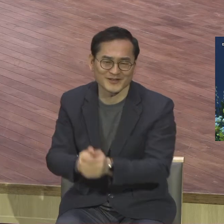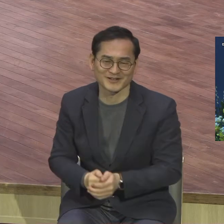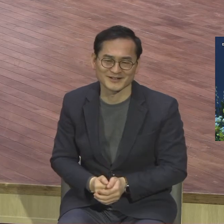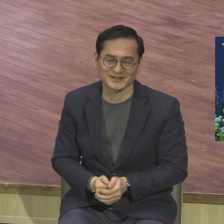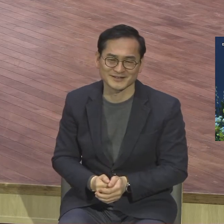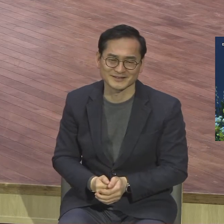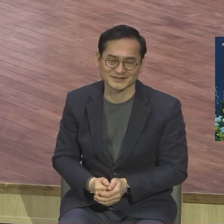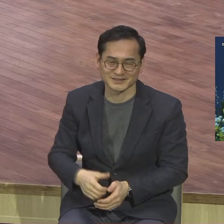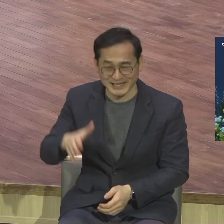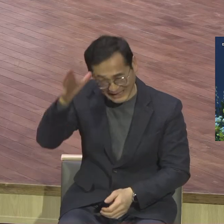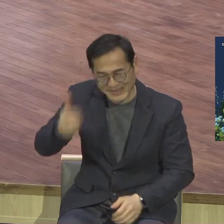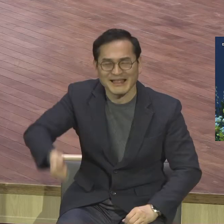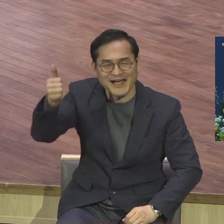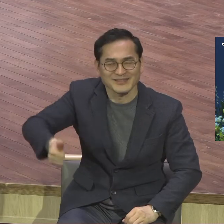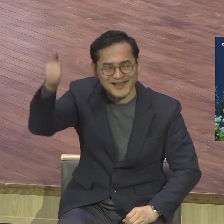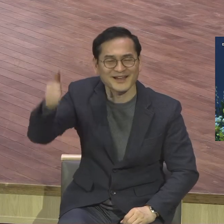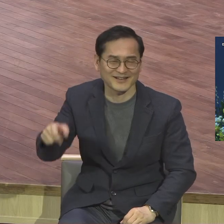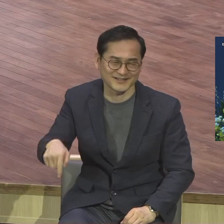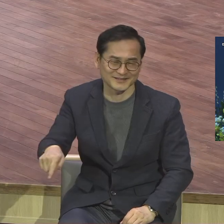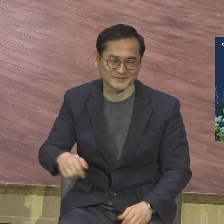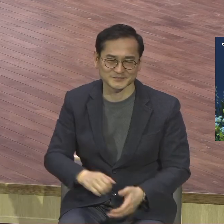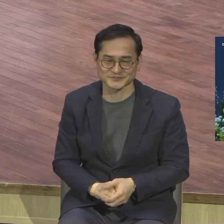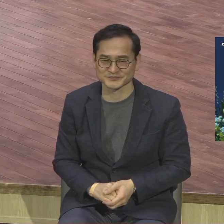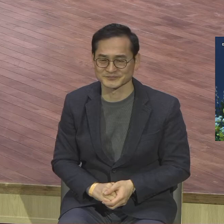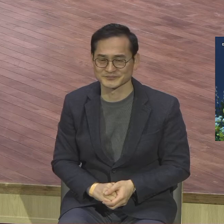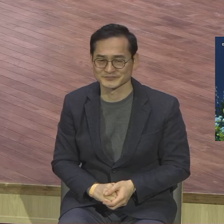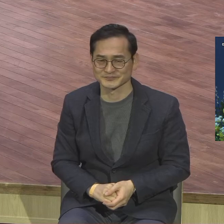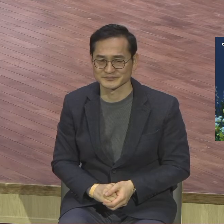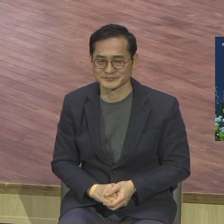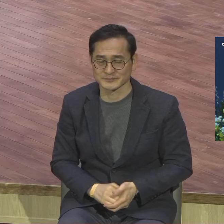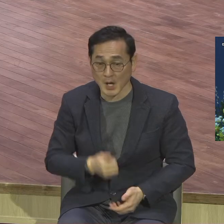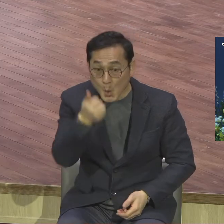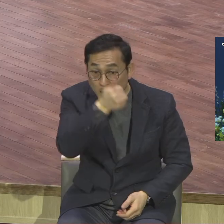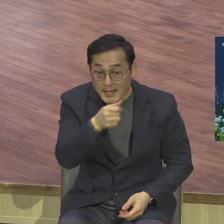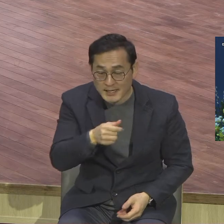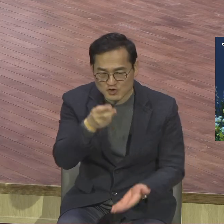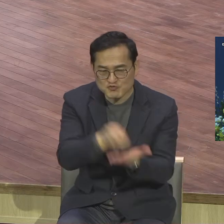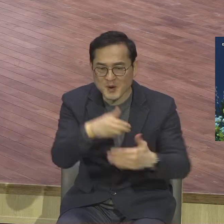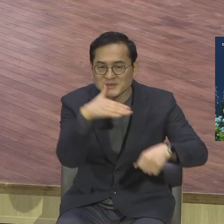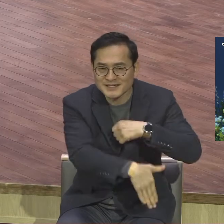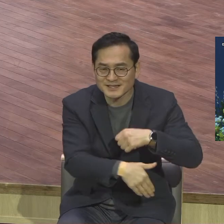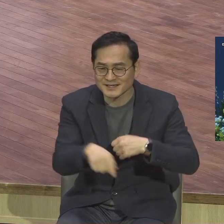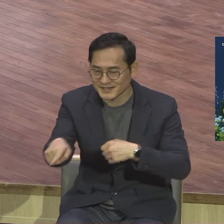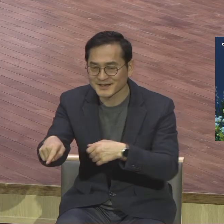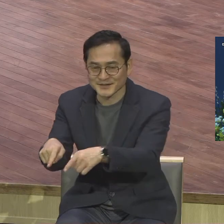성경적으로 말하면 이 고양이는 완전 율법 체질이고 강아지는 완전 보금 체질이라